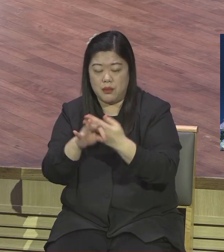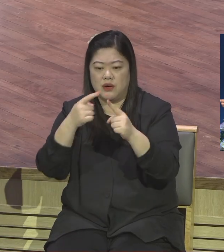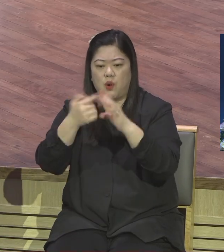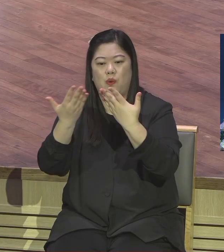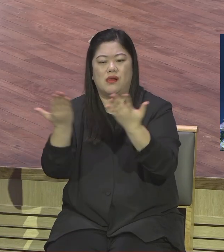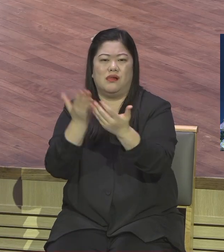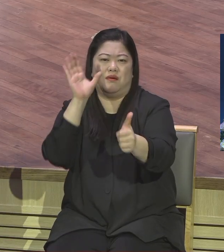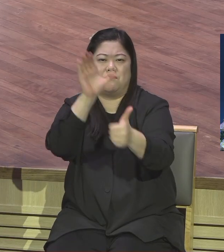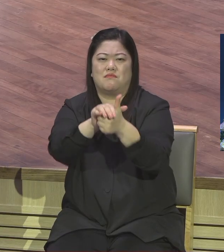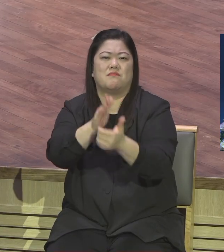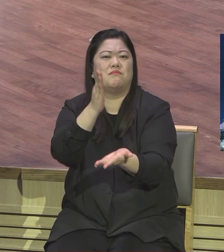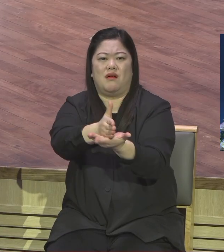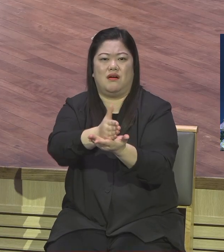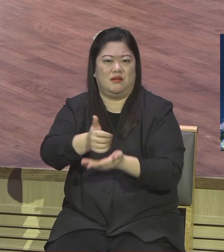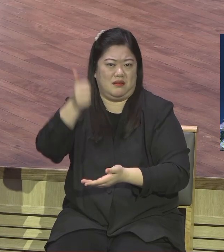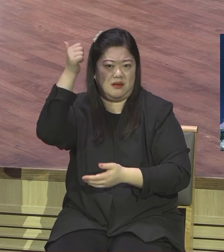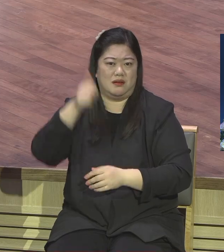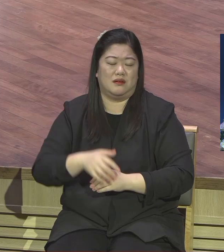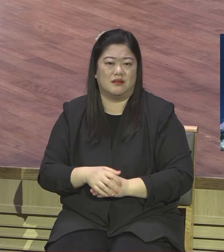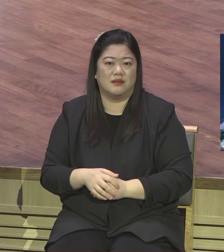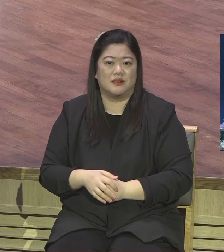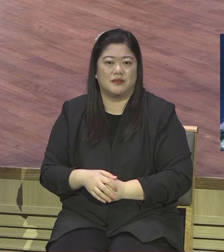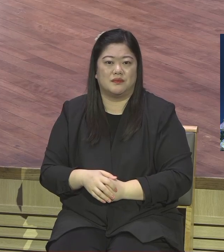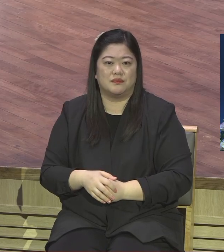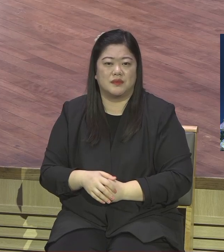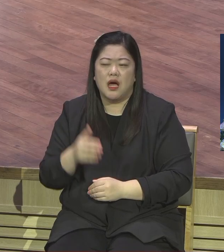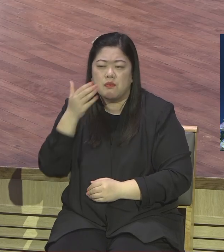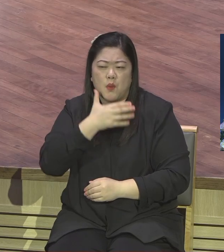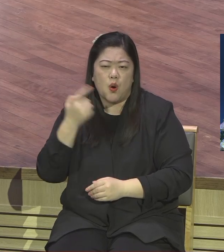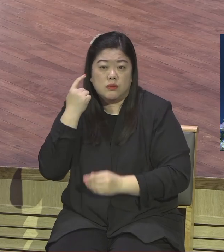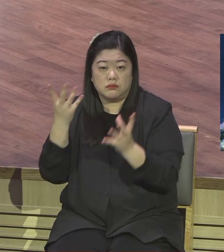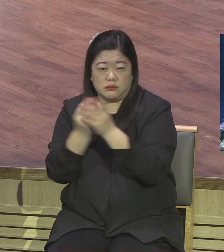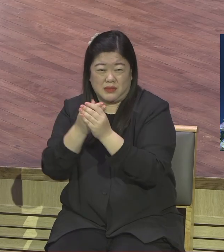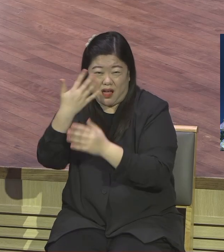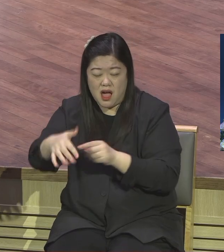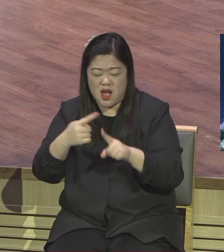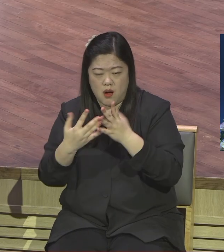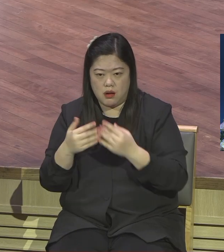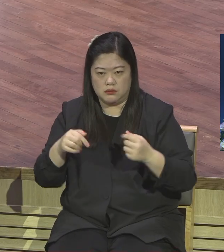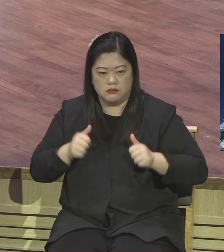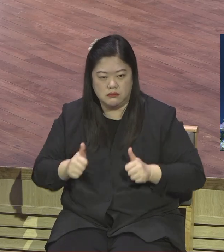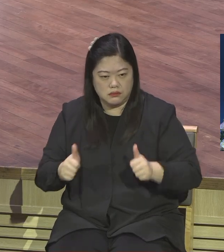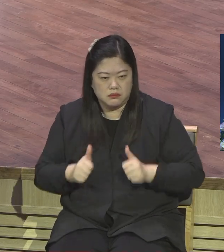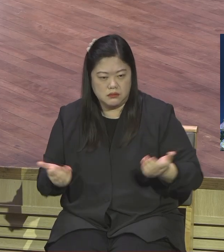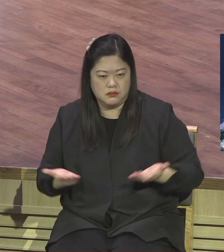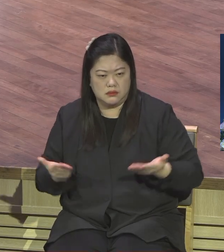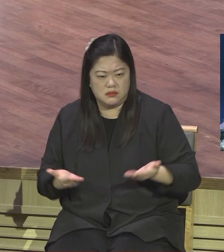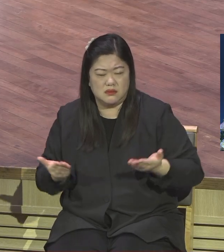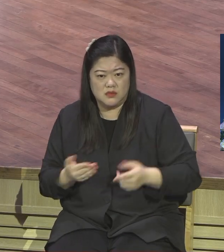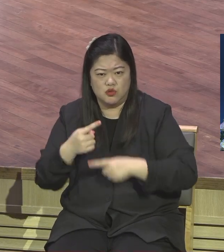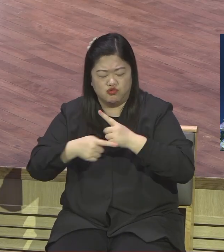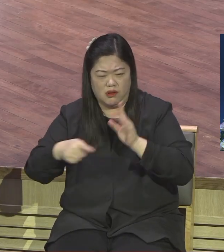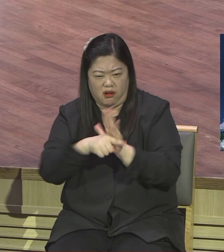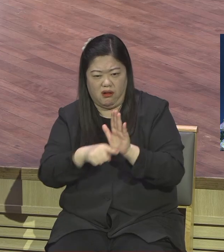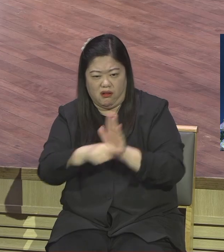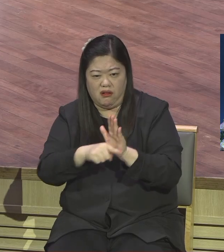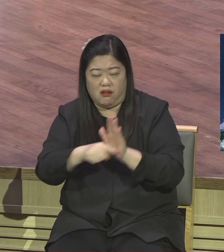말하는지도 몰라요 답이 복음이 안 돼 있으니까 부정지게 말하고 답이 안 났다는 증거예요